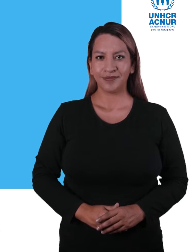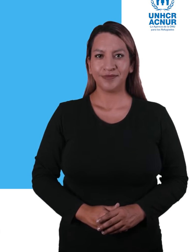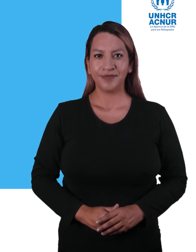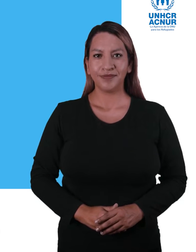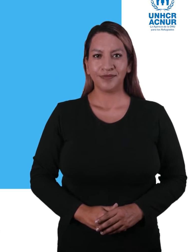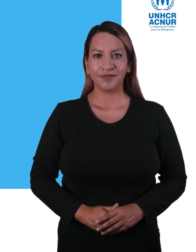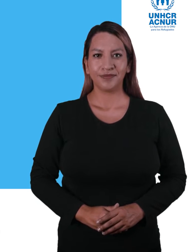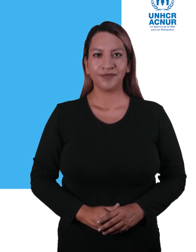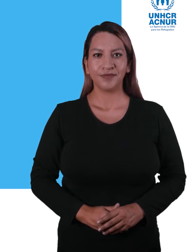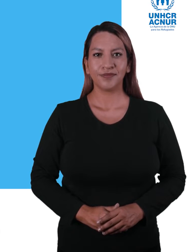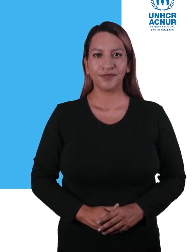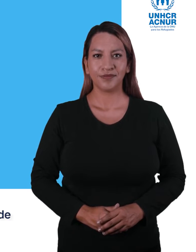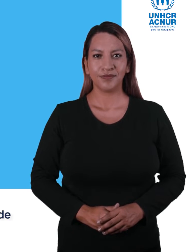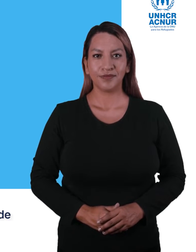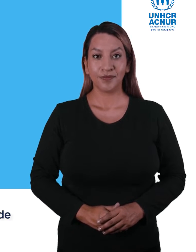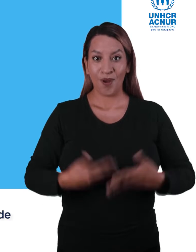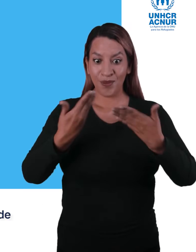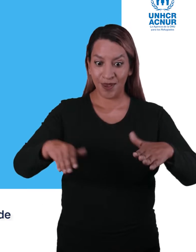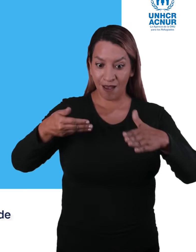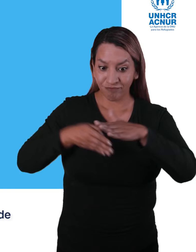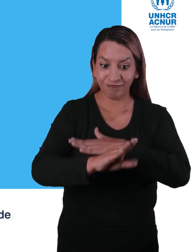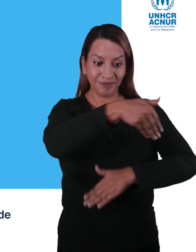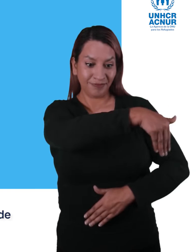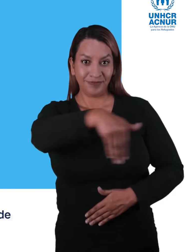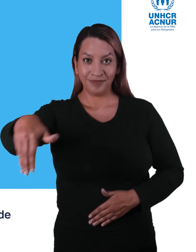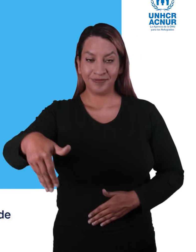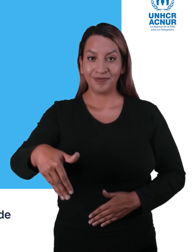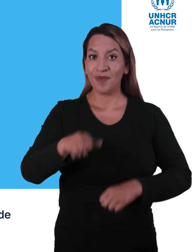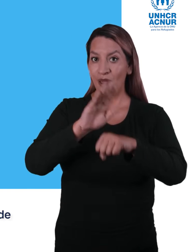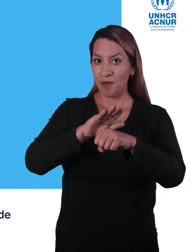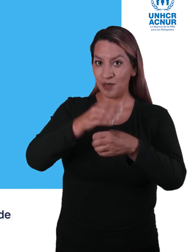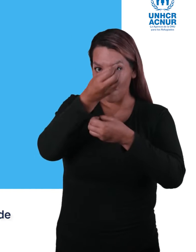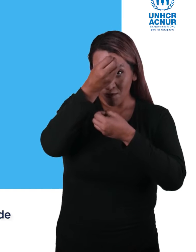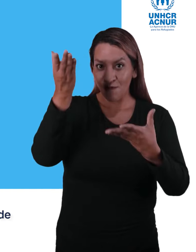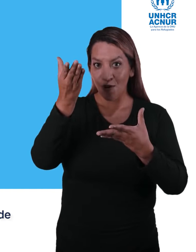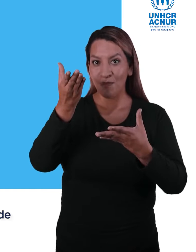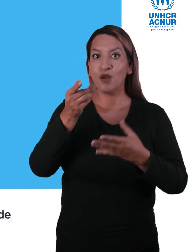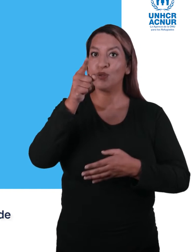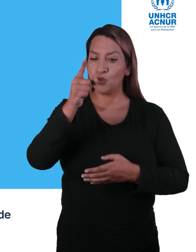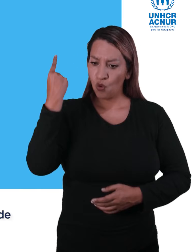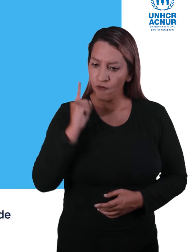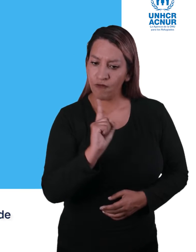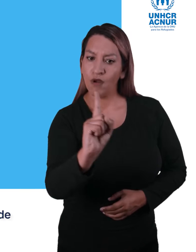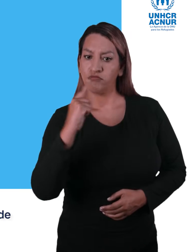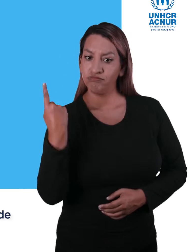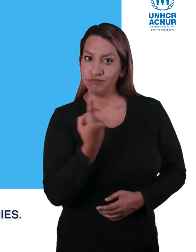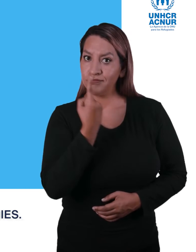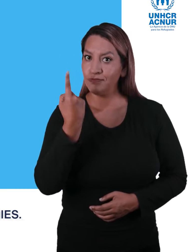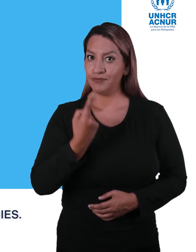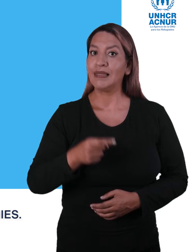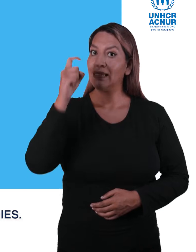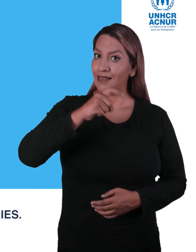adolescentes que se encuentran en el país. Cuando llegues a la frontera, dile al personal de migración que viajas solo o sola